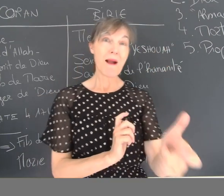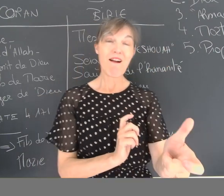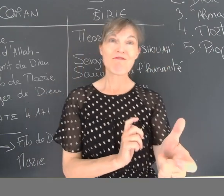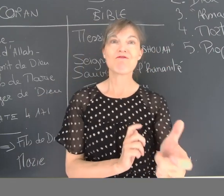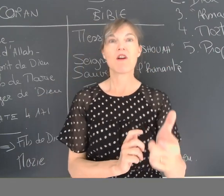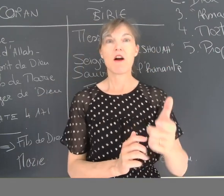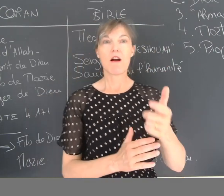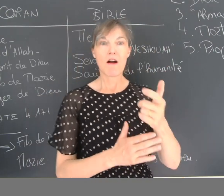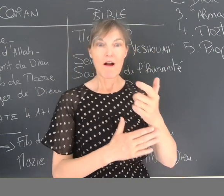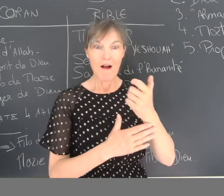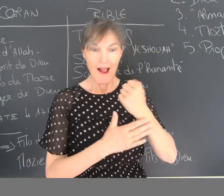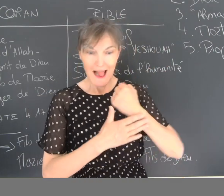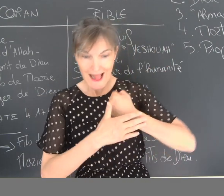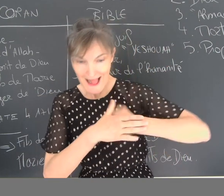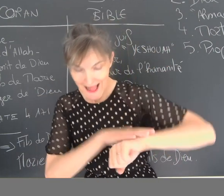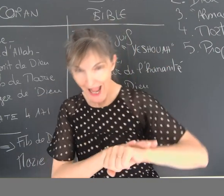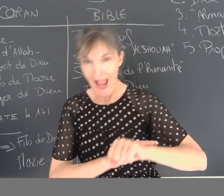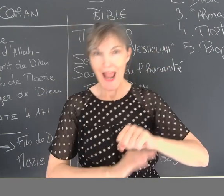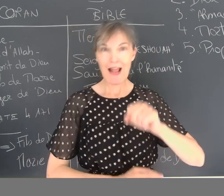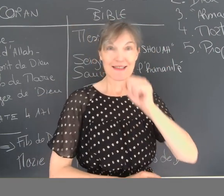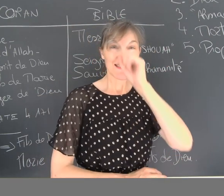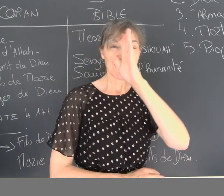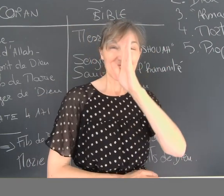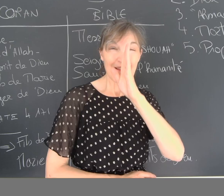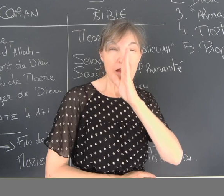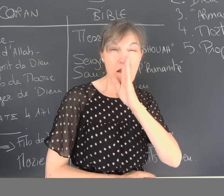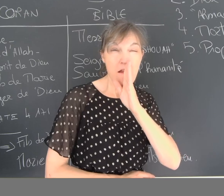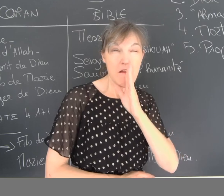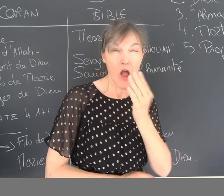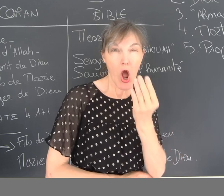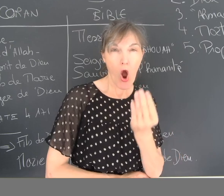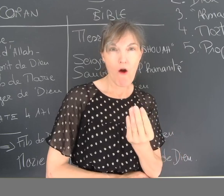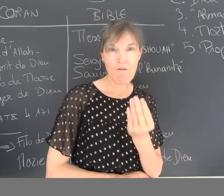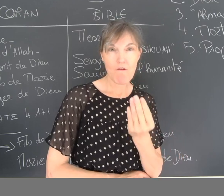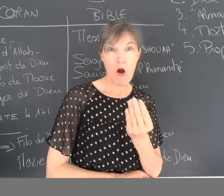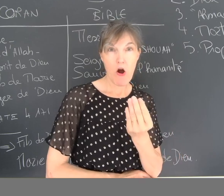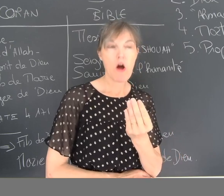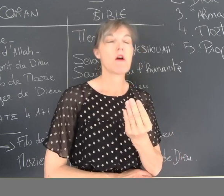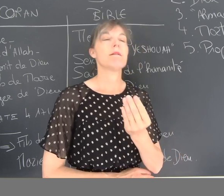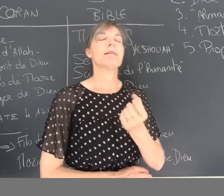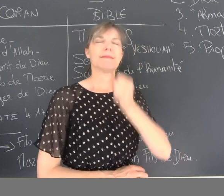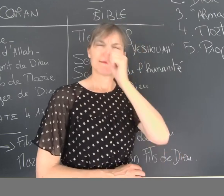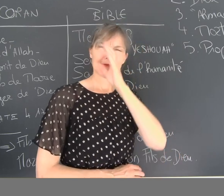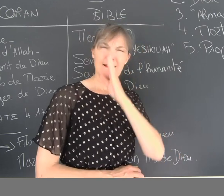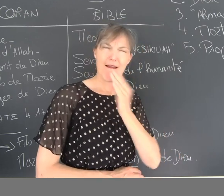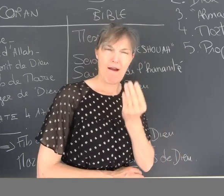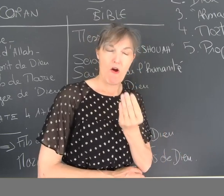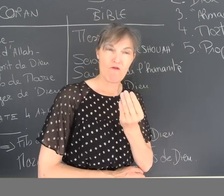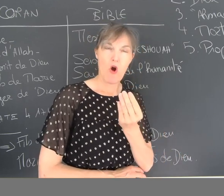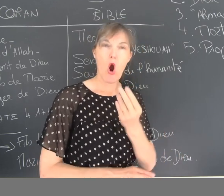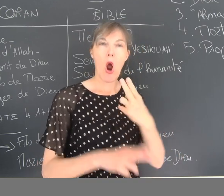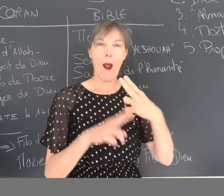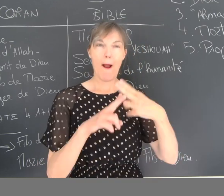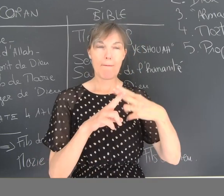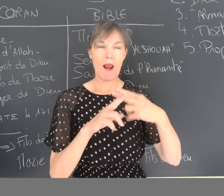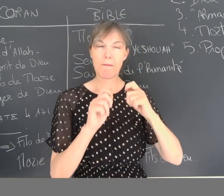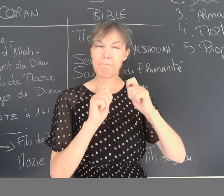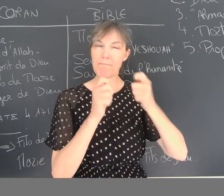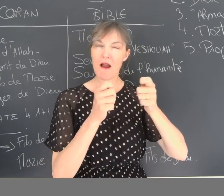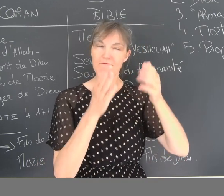et ensuite, l'enfant, le Saint-Enfant qui va naître va